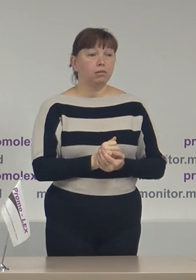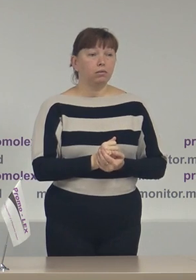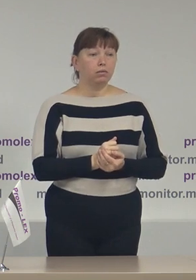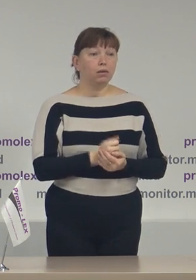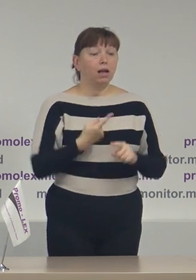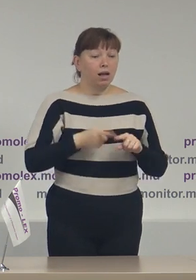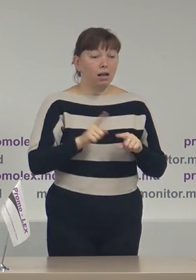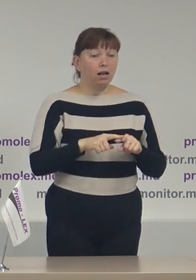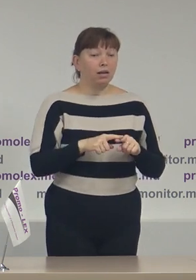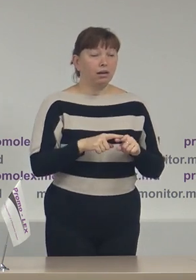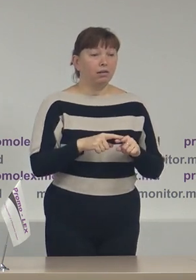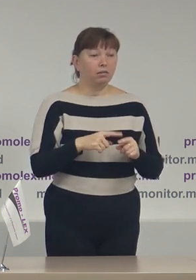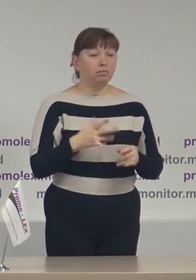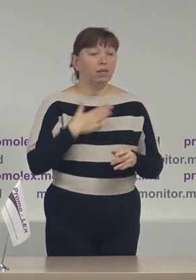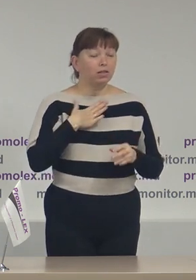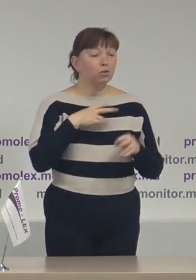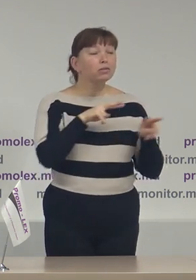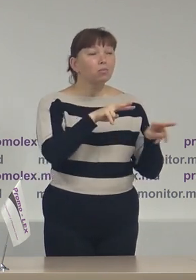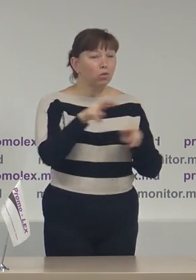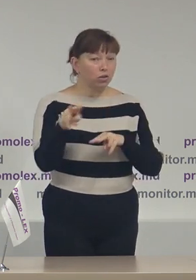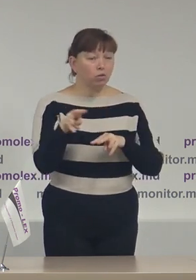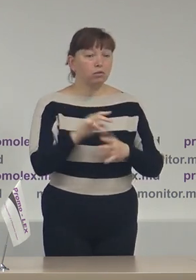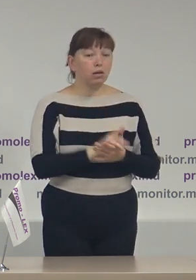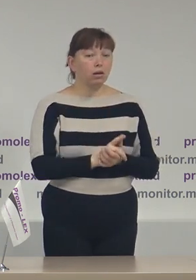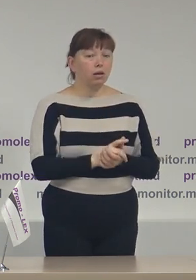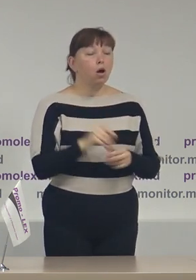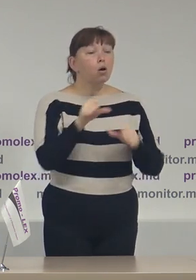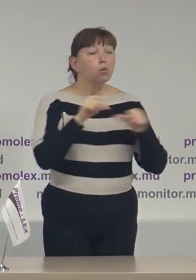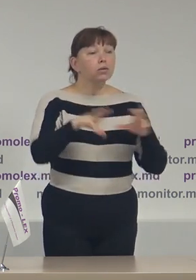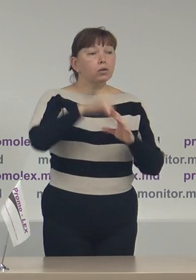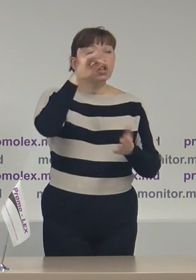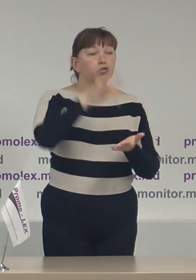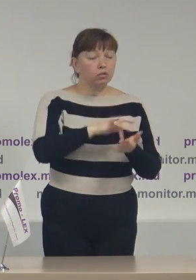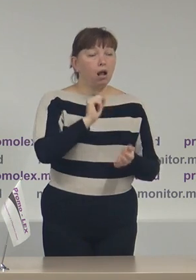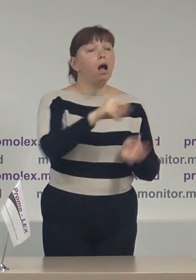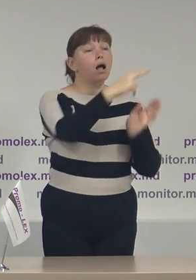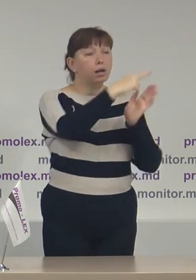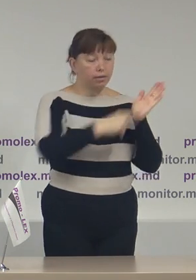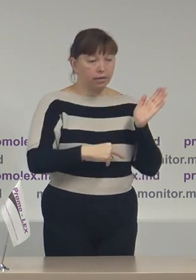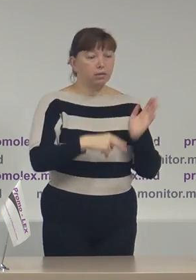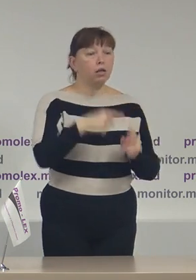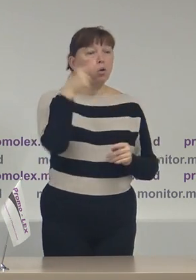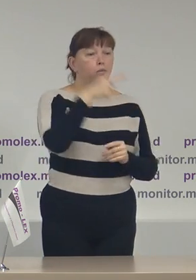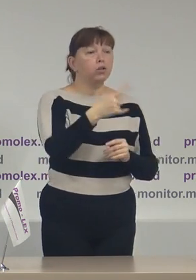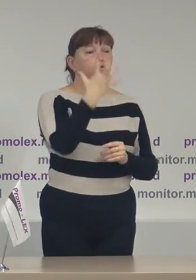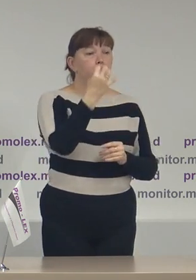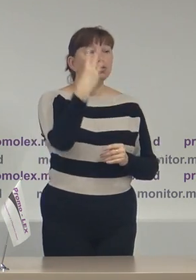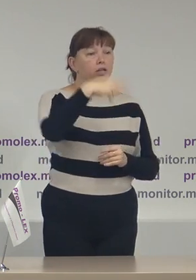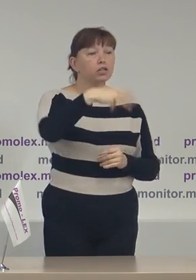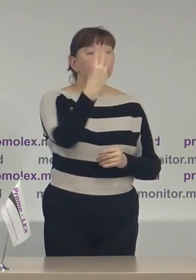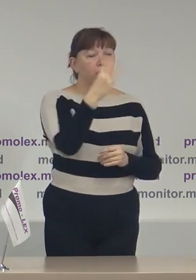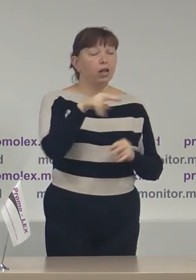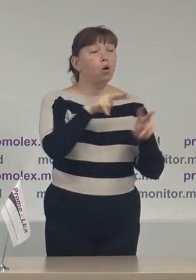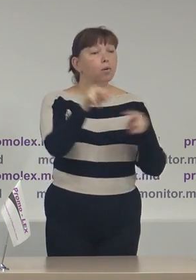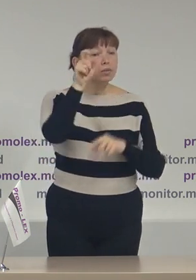care se referă la perioada noastră de monitorizare Comisie Electorală Centrală a acreditat 1.153 observători